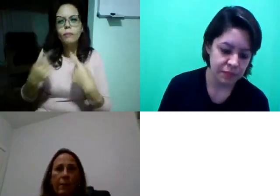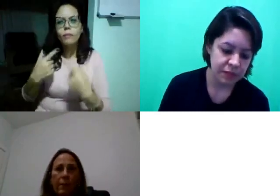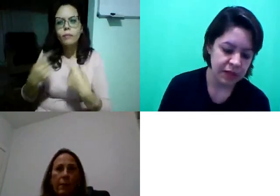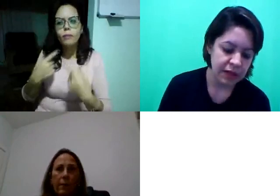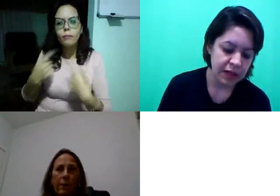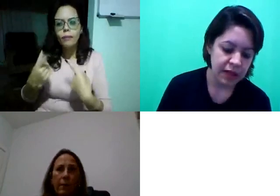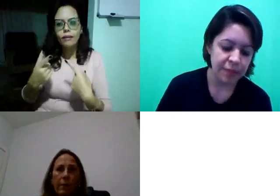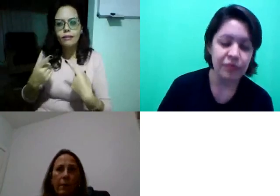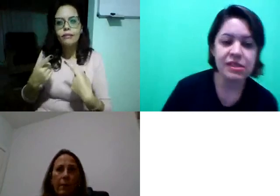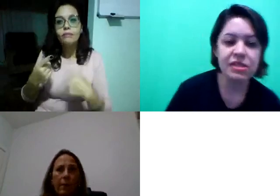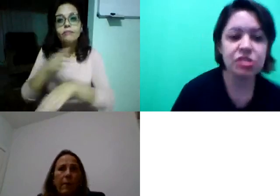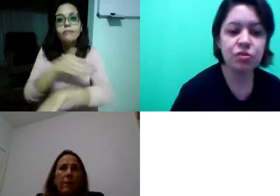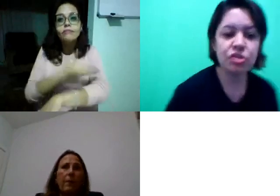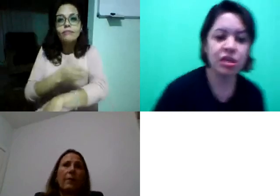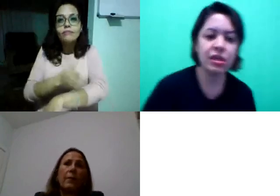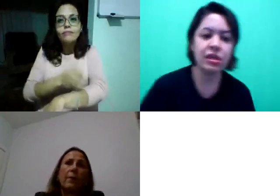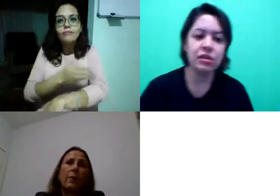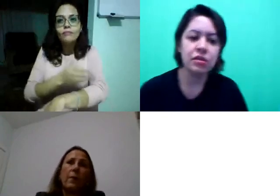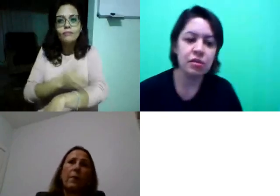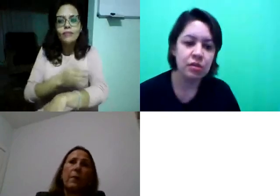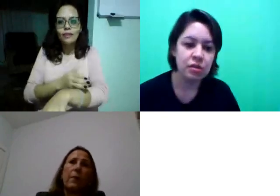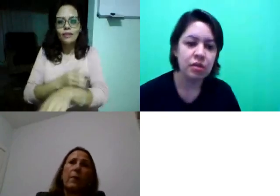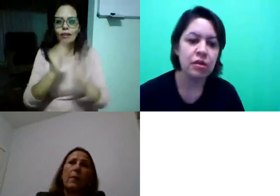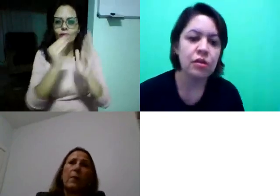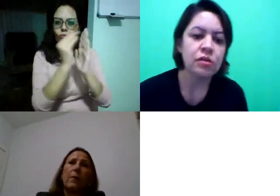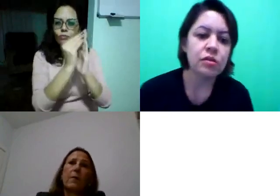é para vocês discutirem